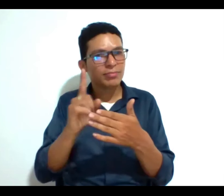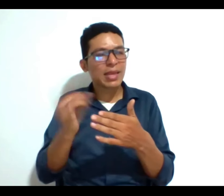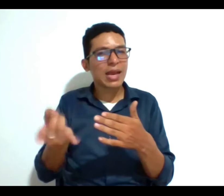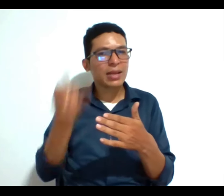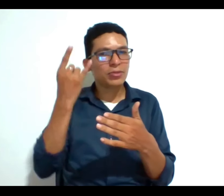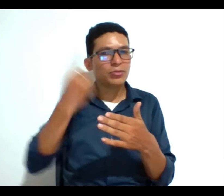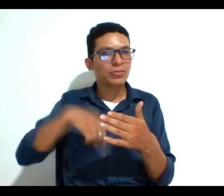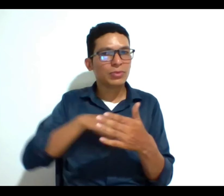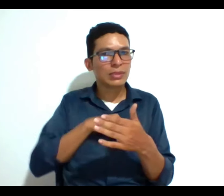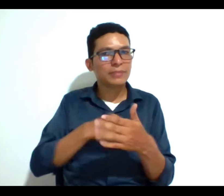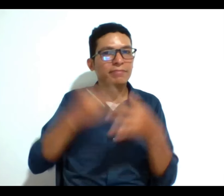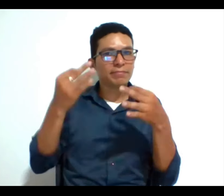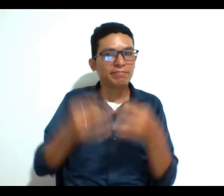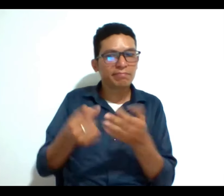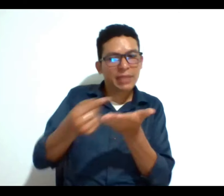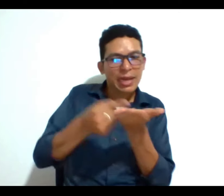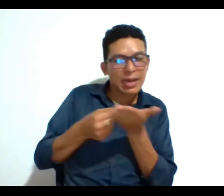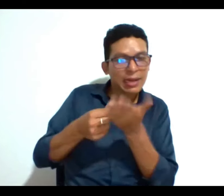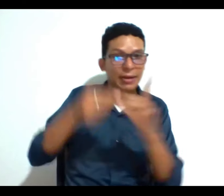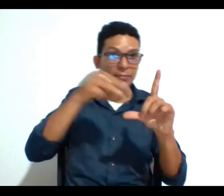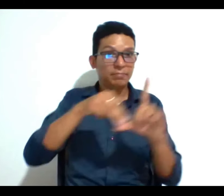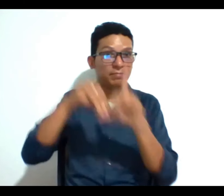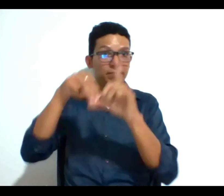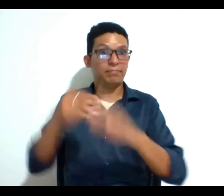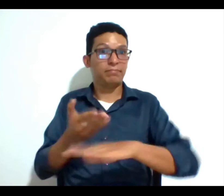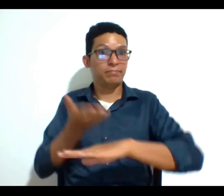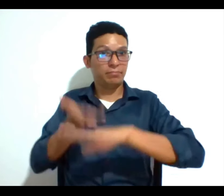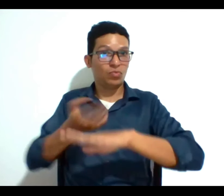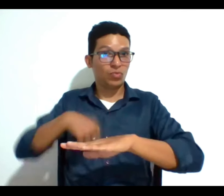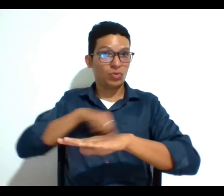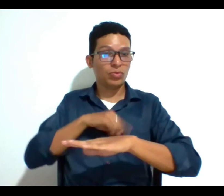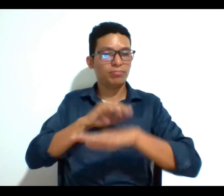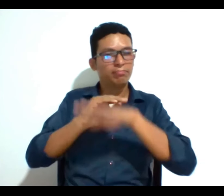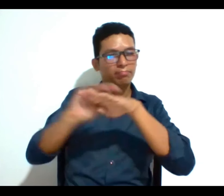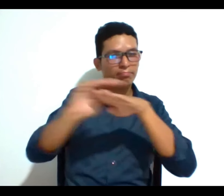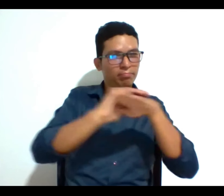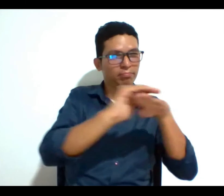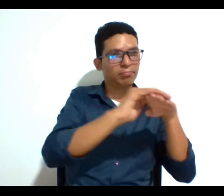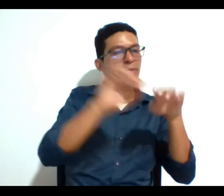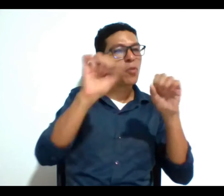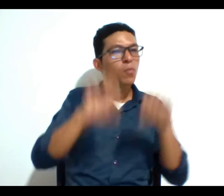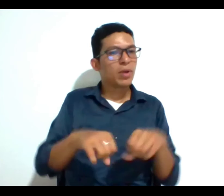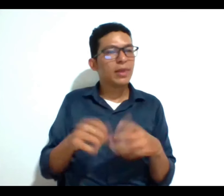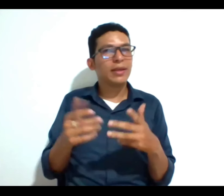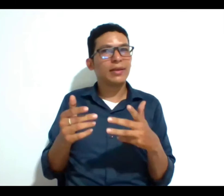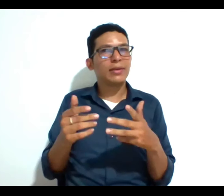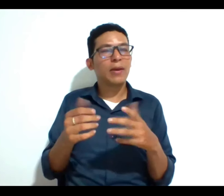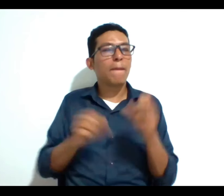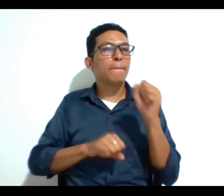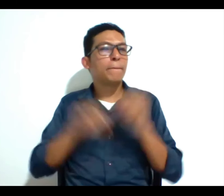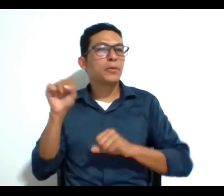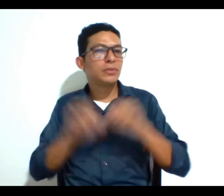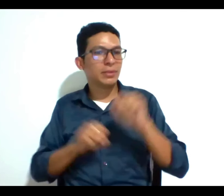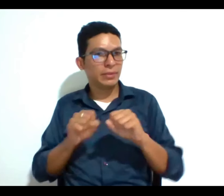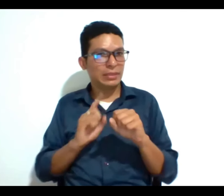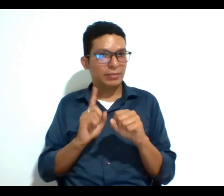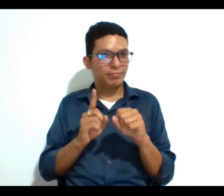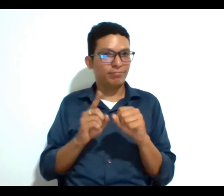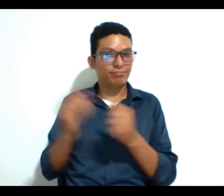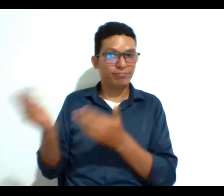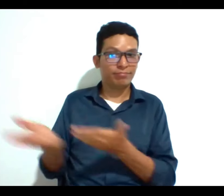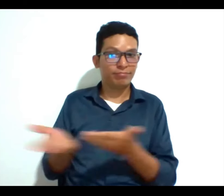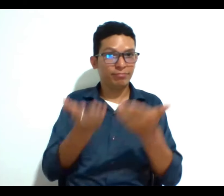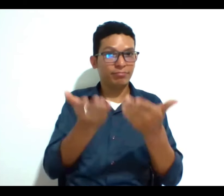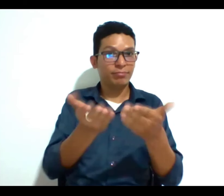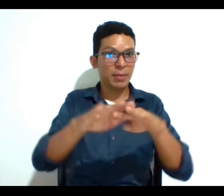en las discusiones que plantea la maestría y que invitamos pues como a que podamos tener la posibilidad de traerlo sobre la